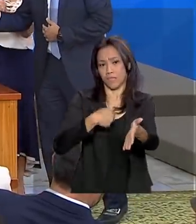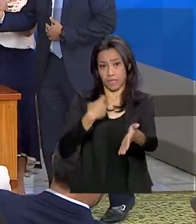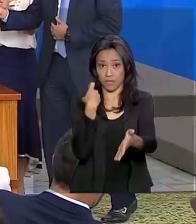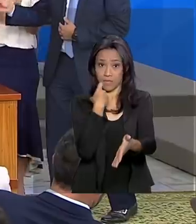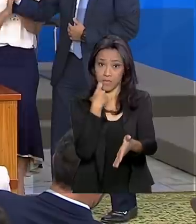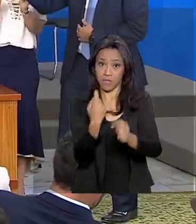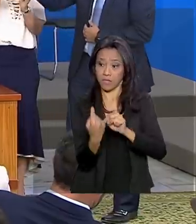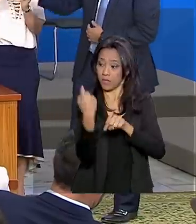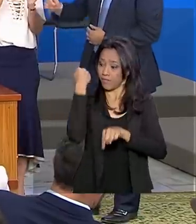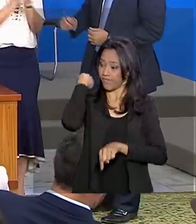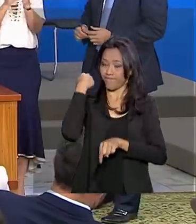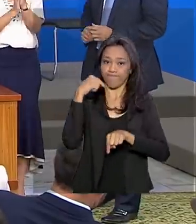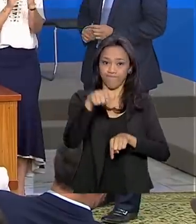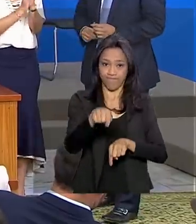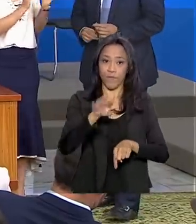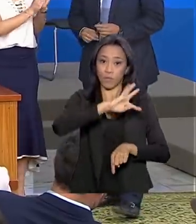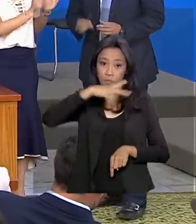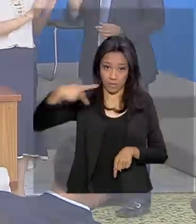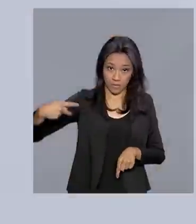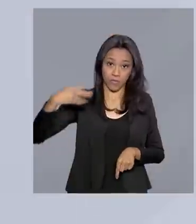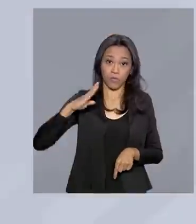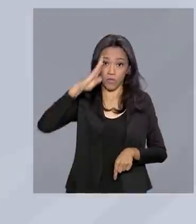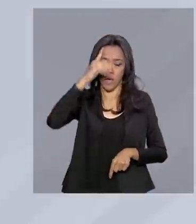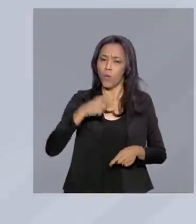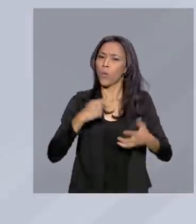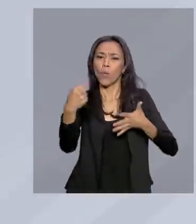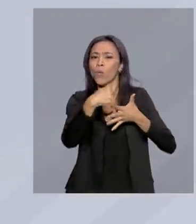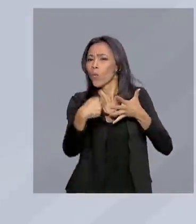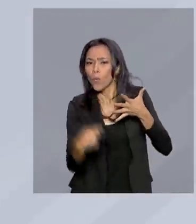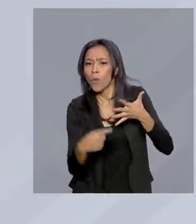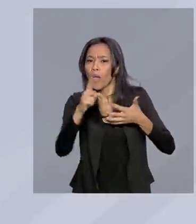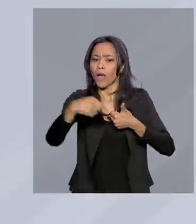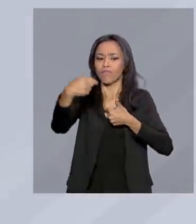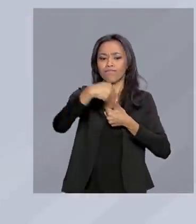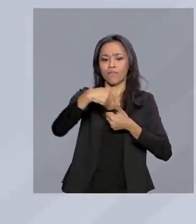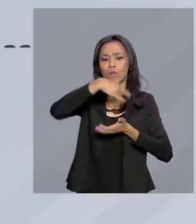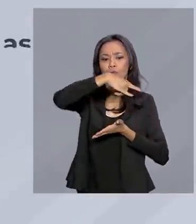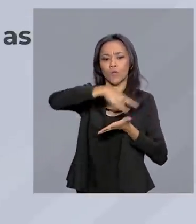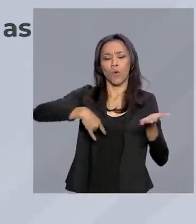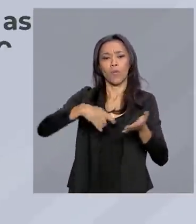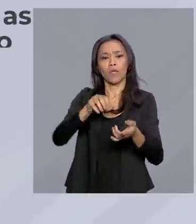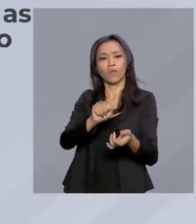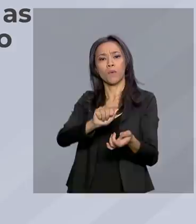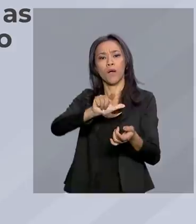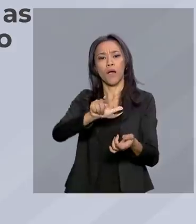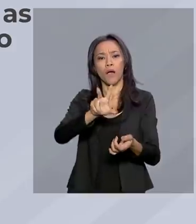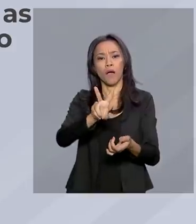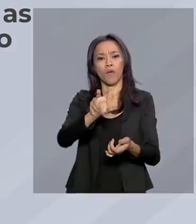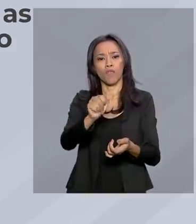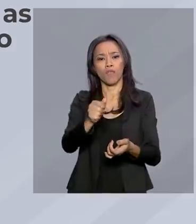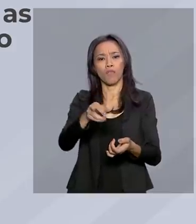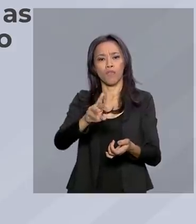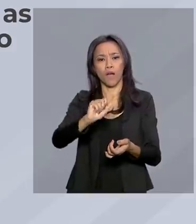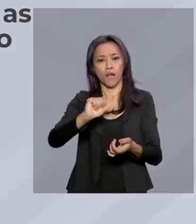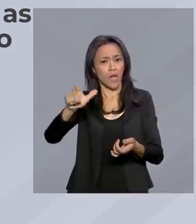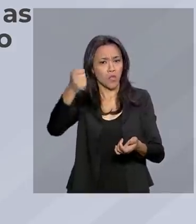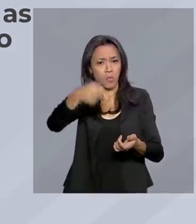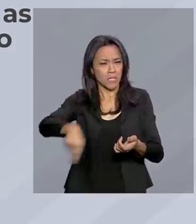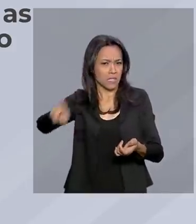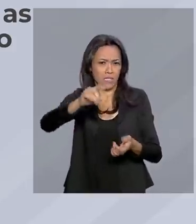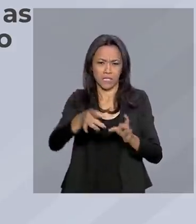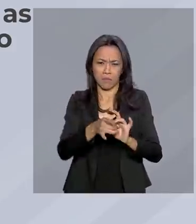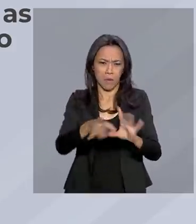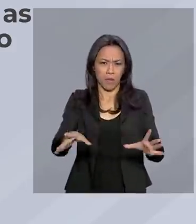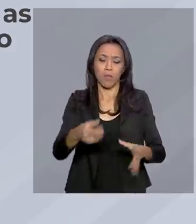Bolsonaro. Entre as medidas da nova lei está a dispensa de alvarás para atividades de baixo risco, como costureiras e